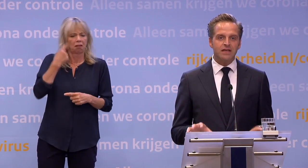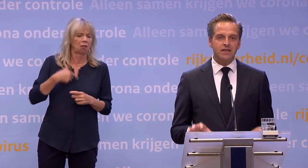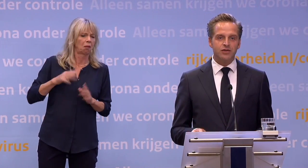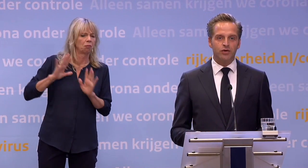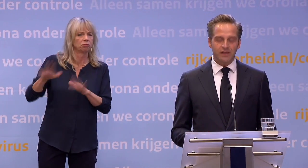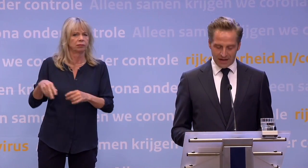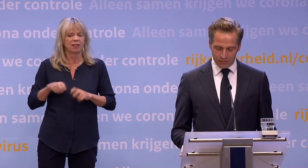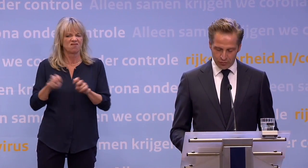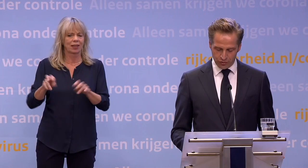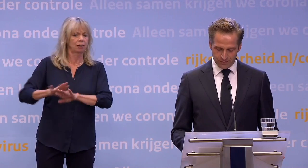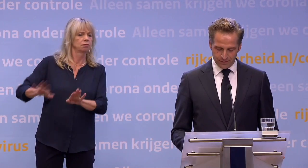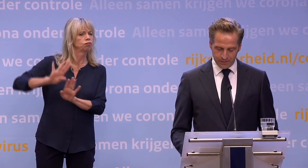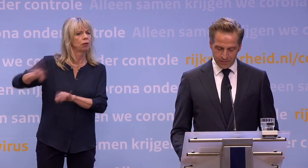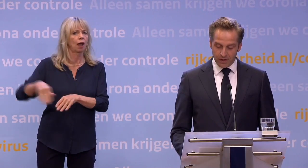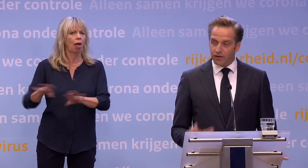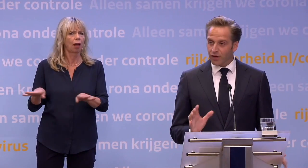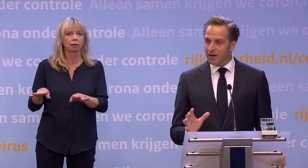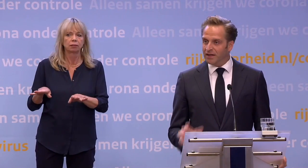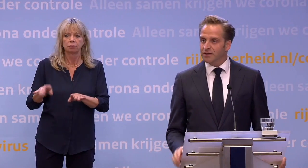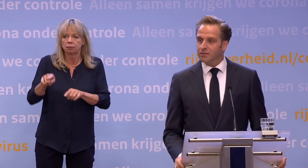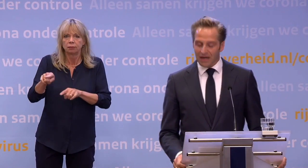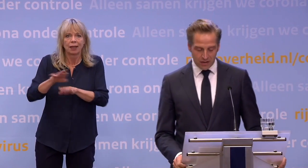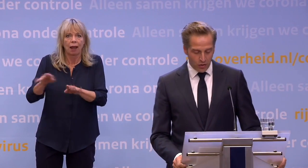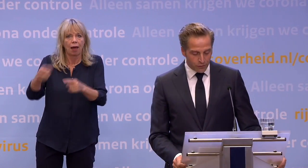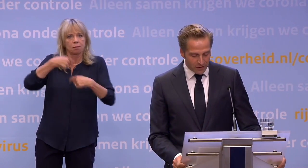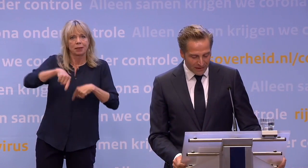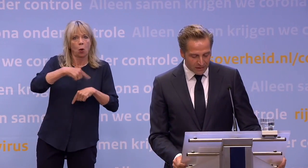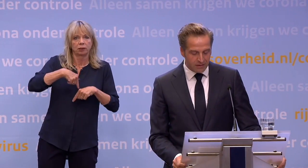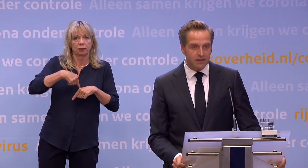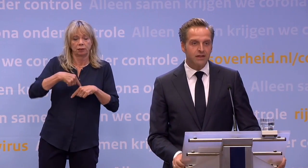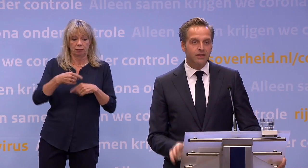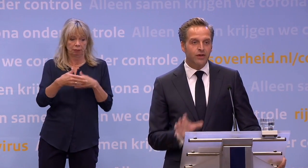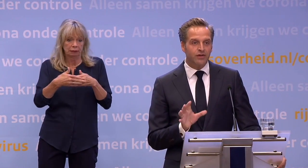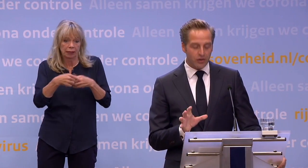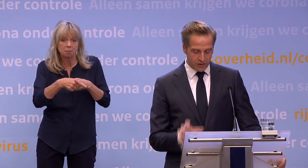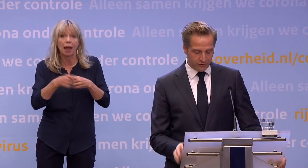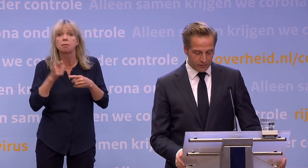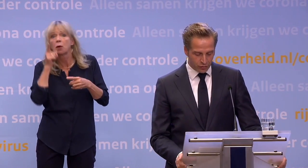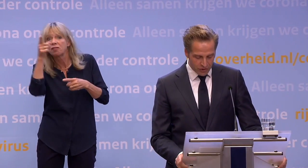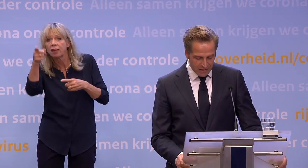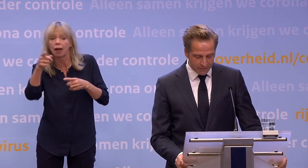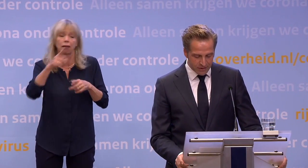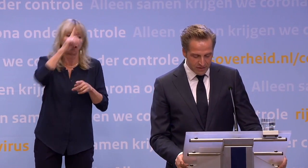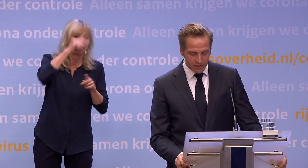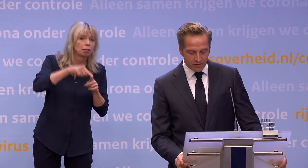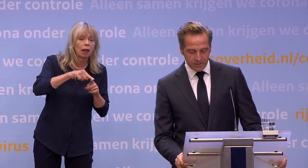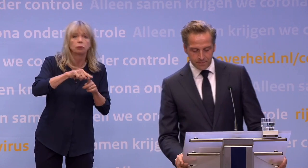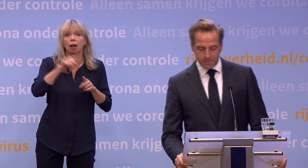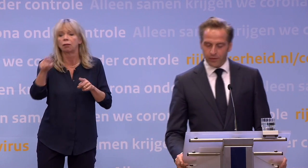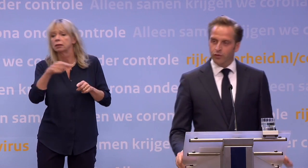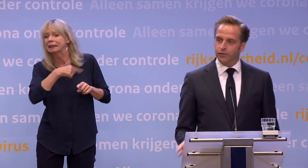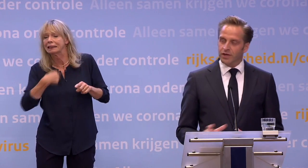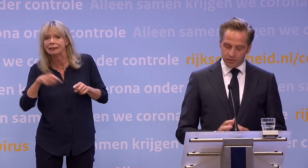dat virus is nog niet klaar met ons. Vlakbij, maar ook verder weg, van Duitsland tot China... ...zien we